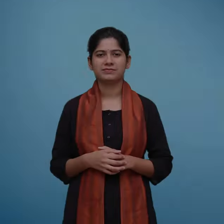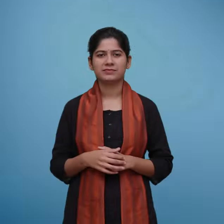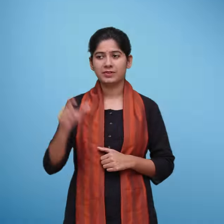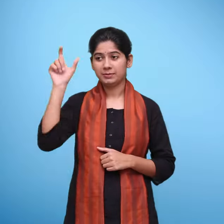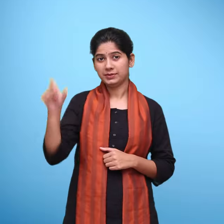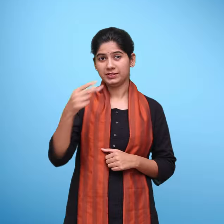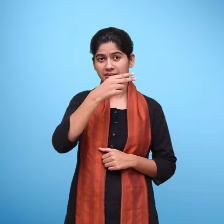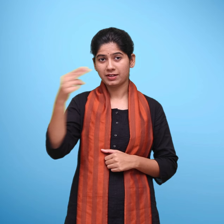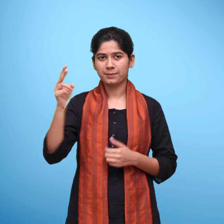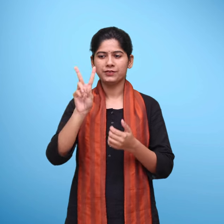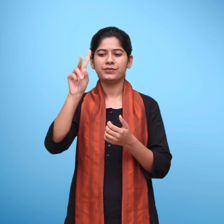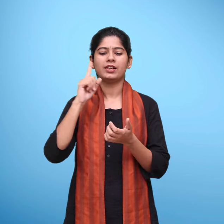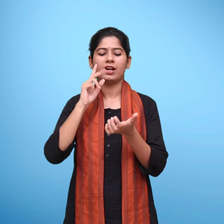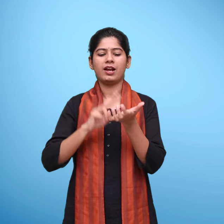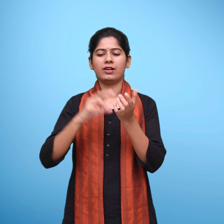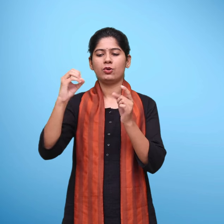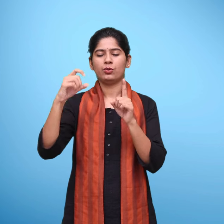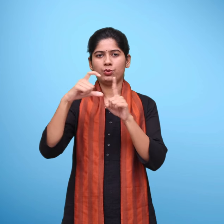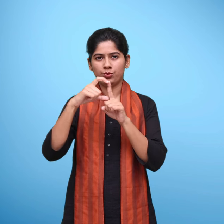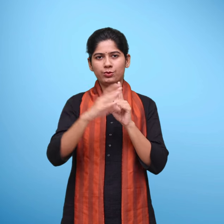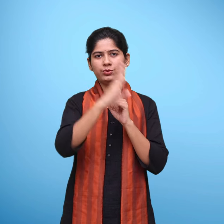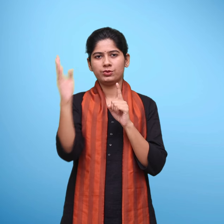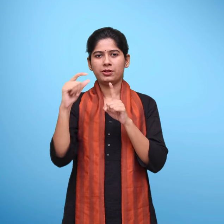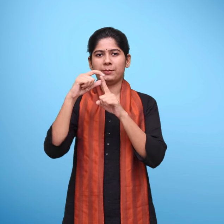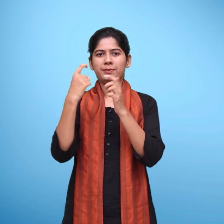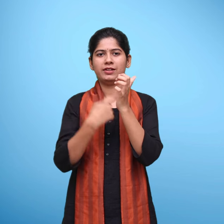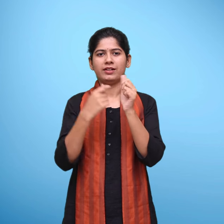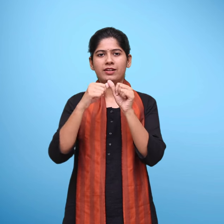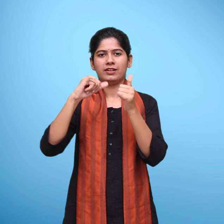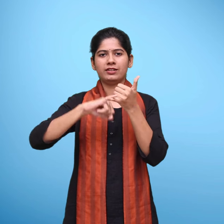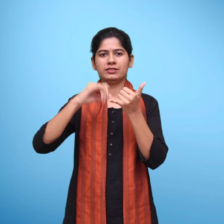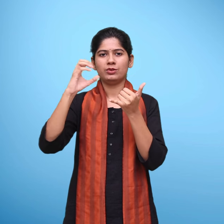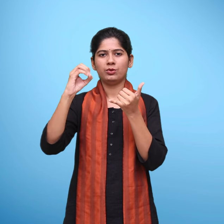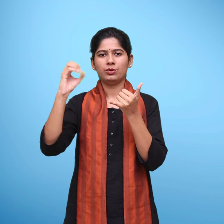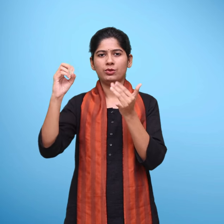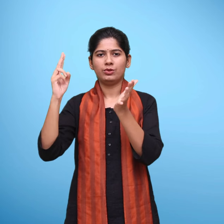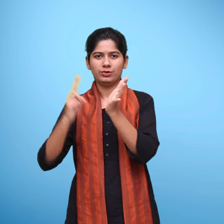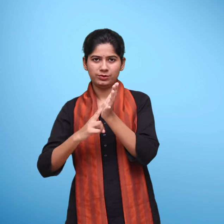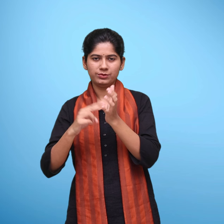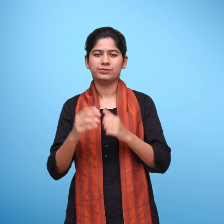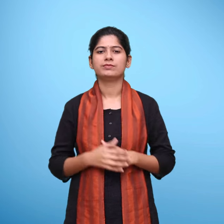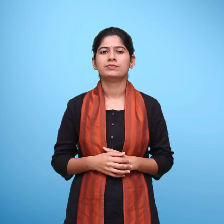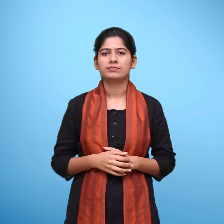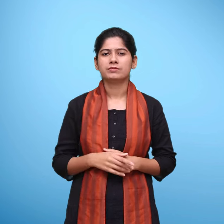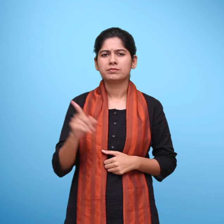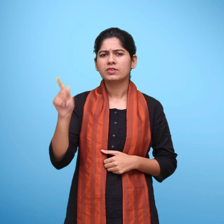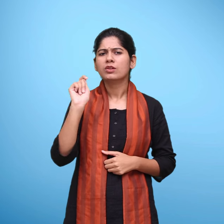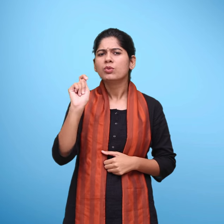विनोध प्रसून हिंदी विभागा ध्यक्ष दिल्ली